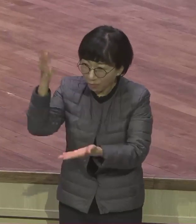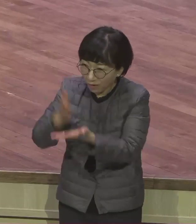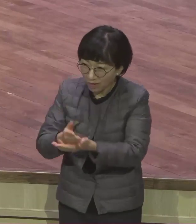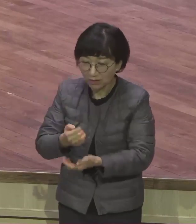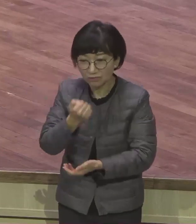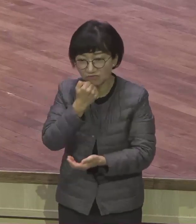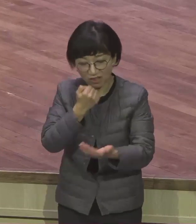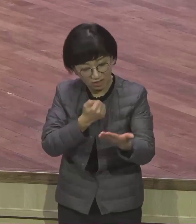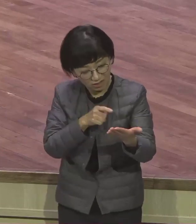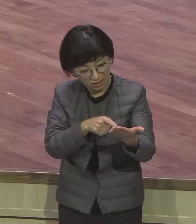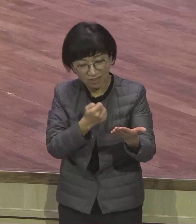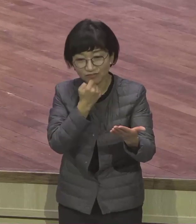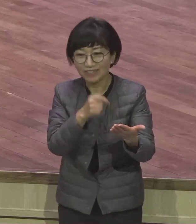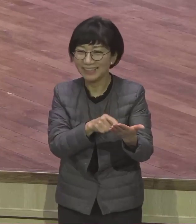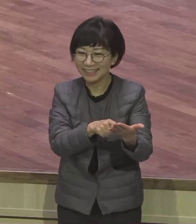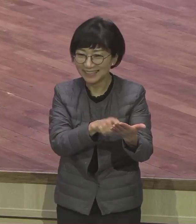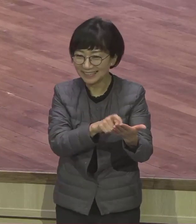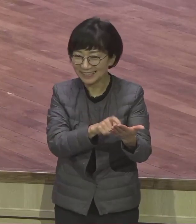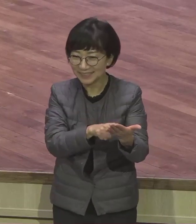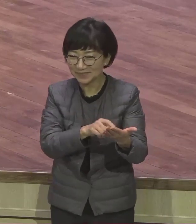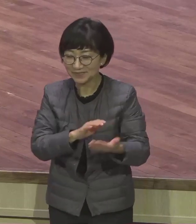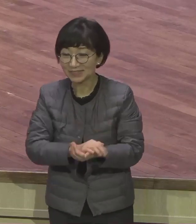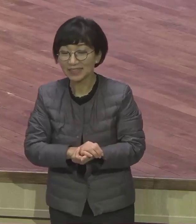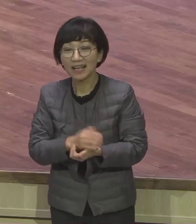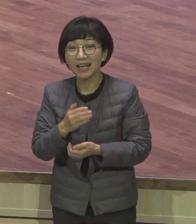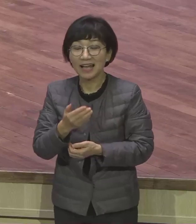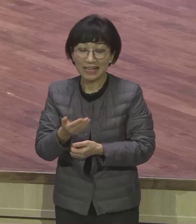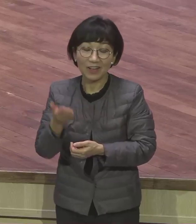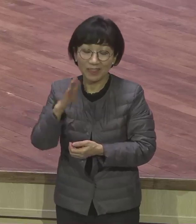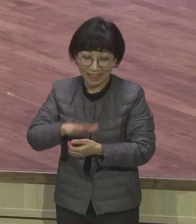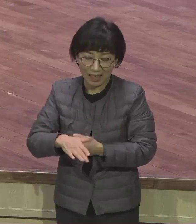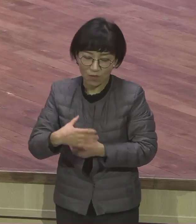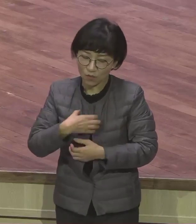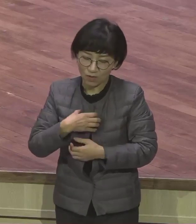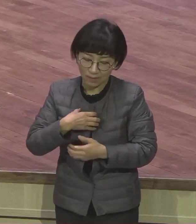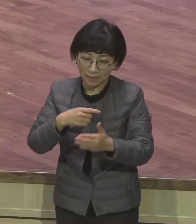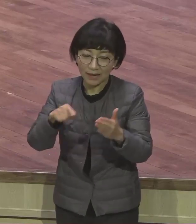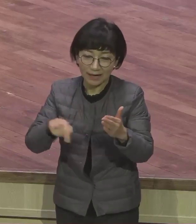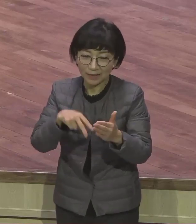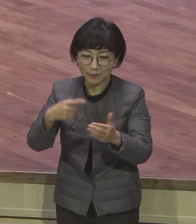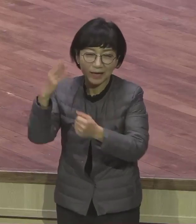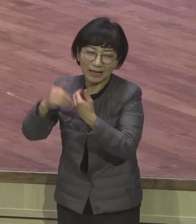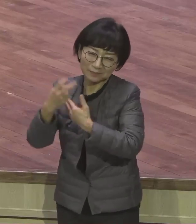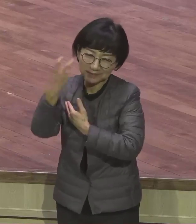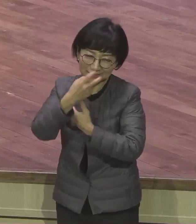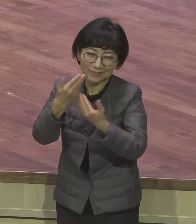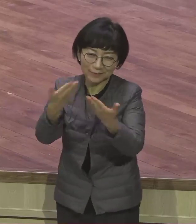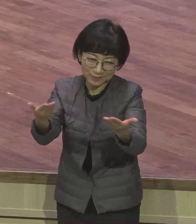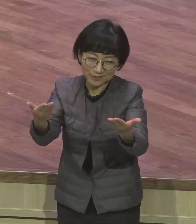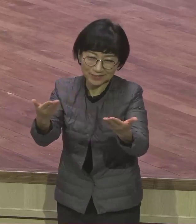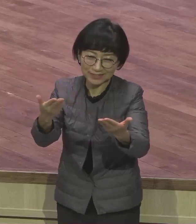여러분 이런 가운데서도 여러분 지켜주길 믿으시기 바랍니다 결론입니다 19절 봅니다 19절